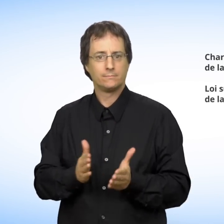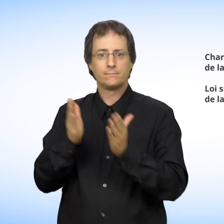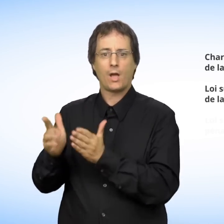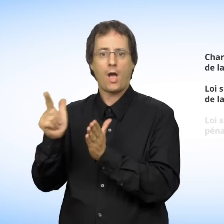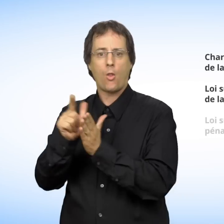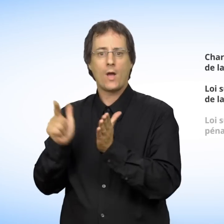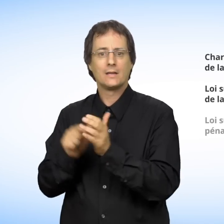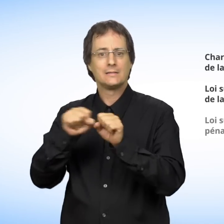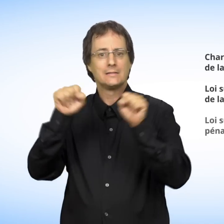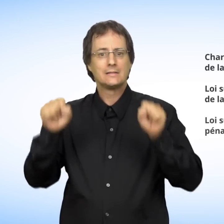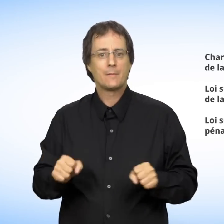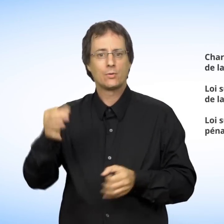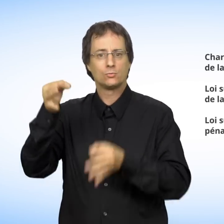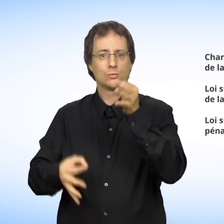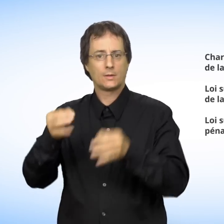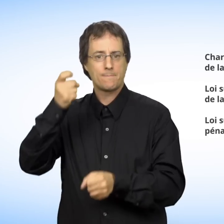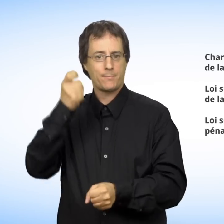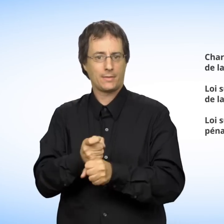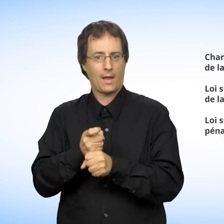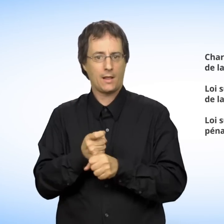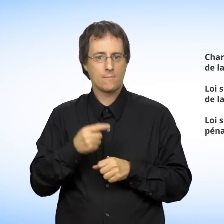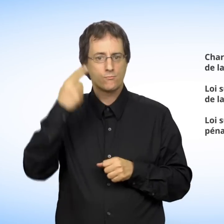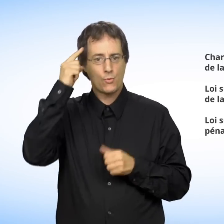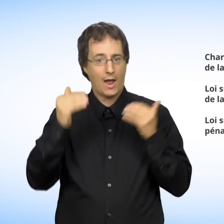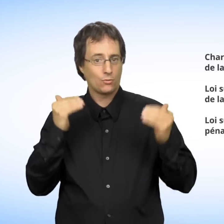et par la Loi sur le système de justice pénale pour les adolescents.